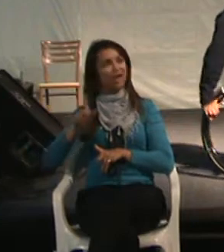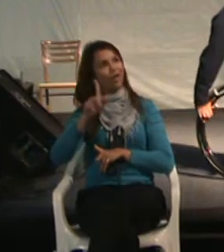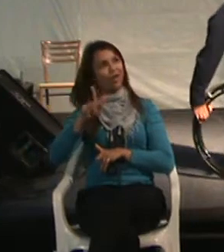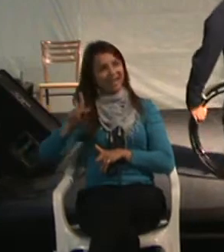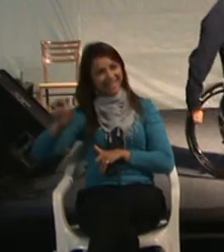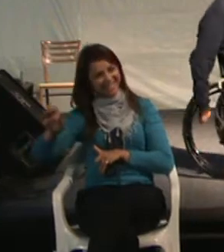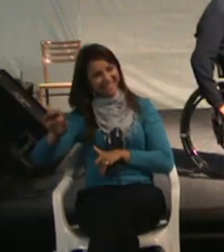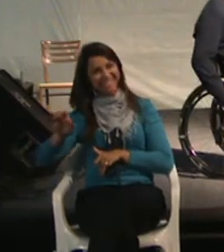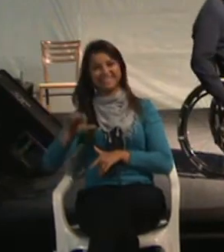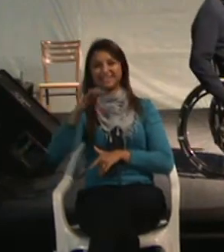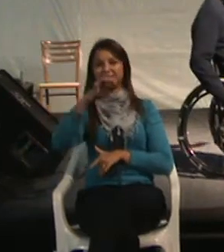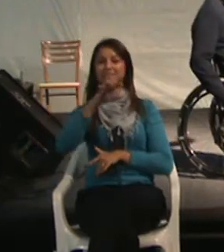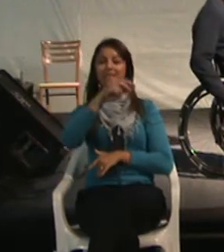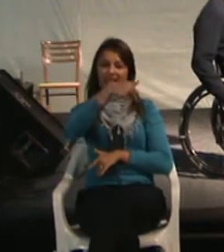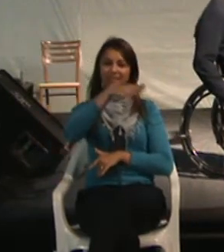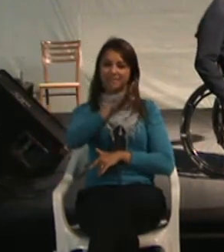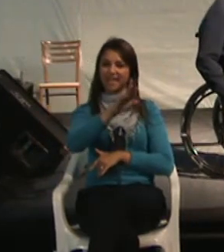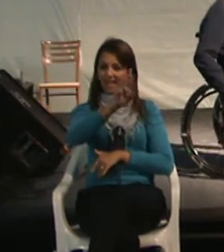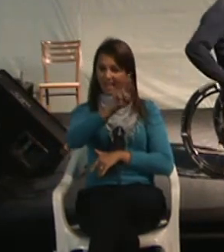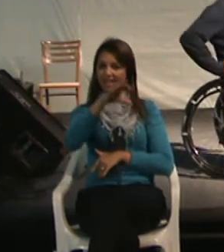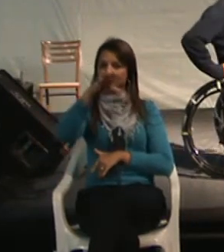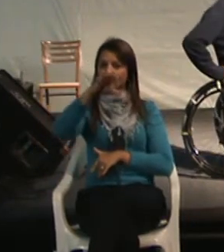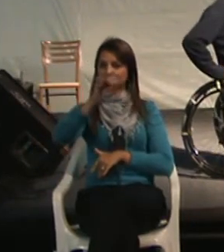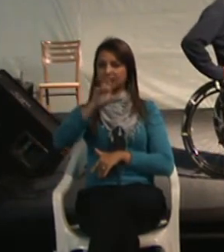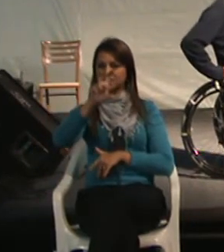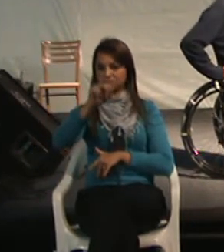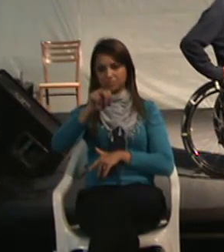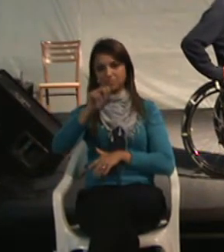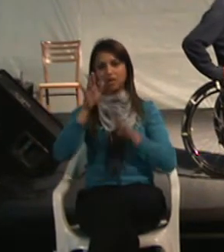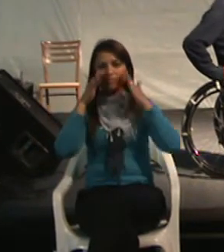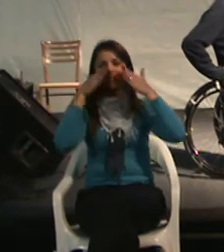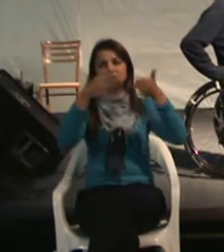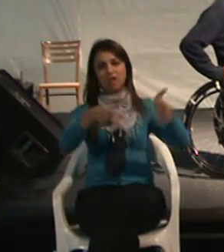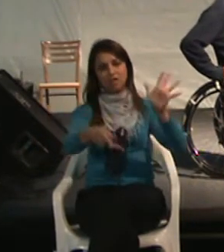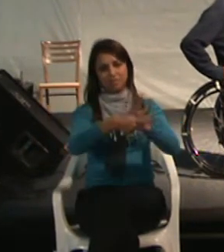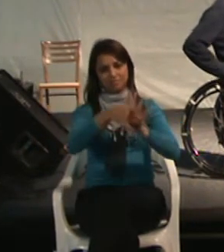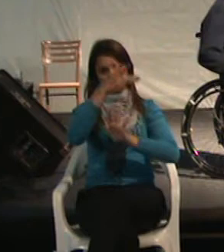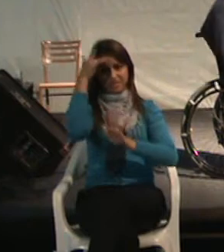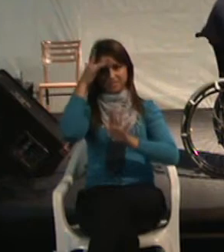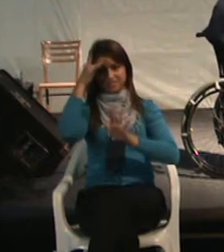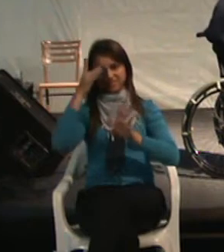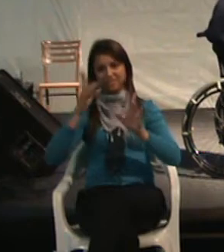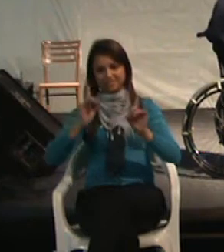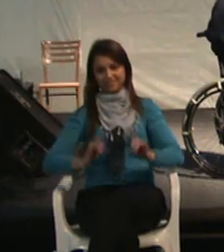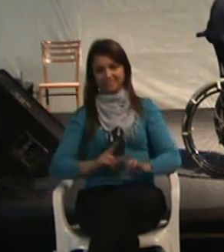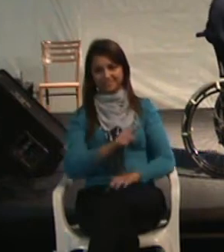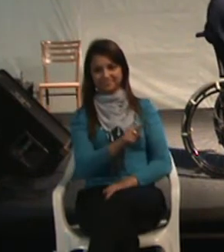NBR 9050. Voltada especificamente para a pessoa com deficiência.